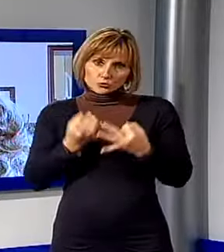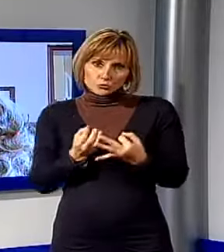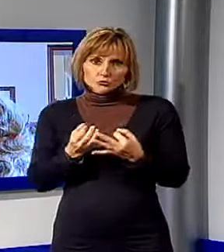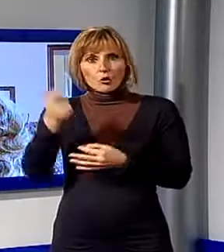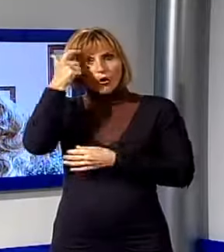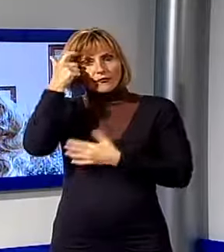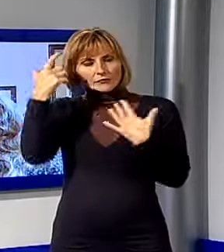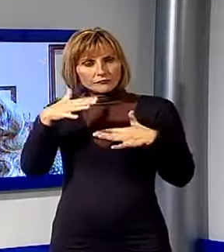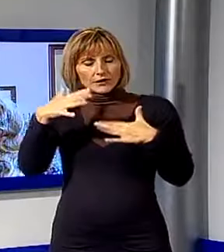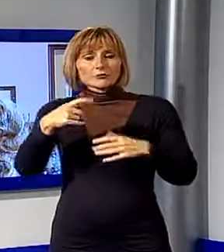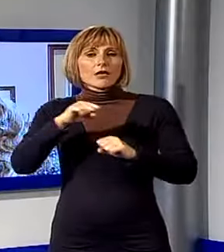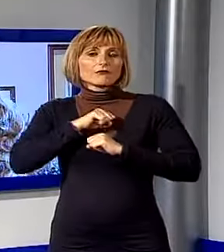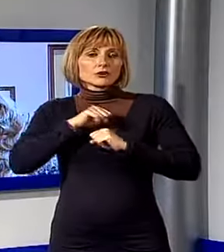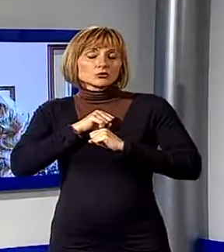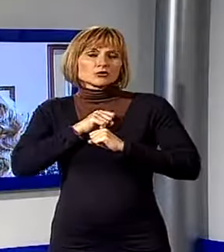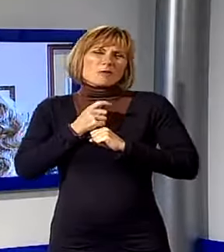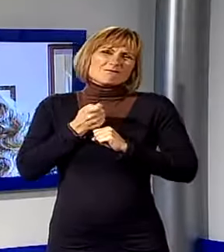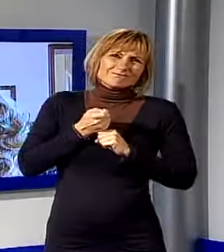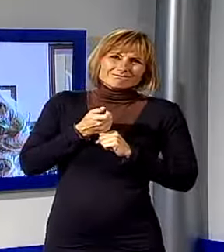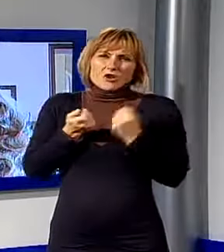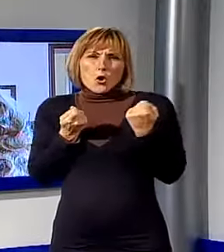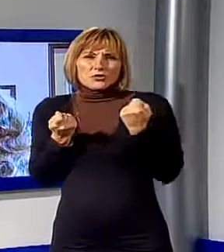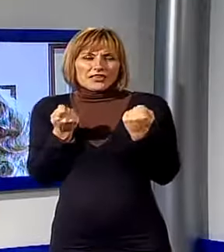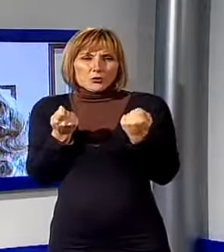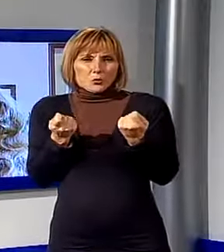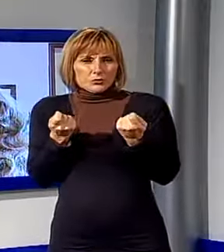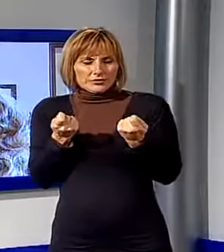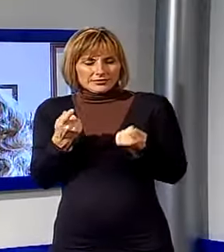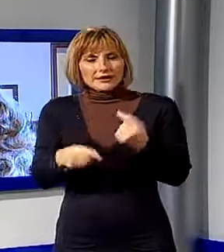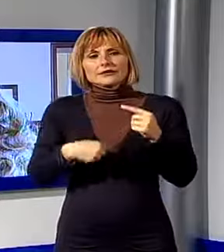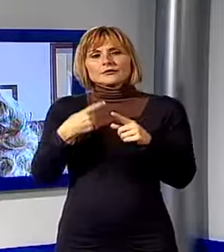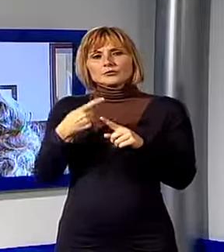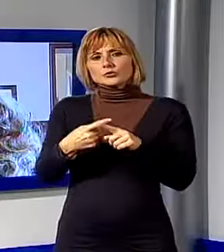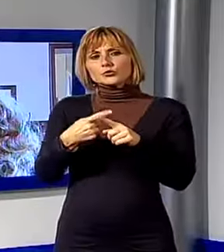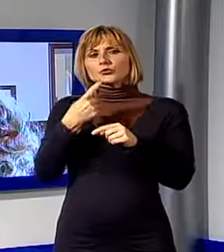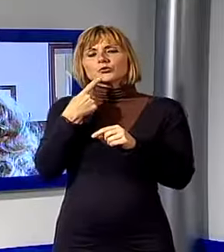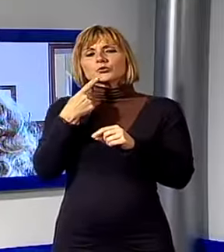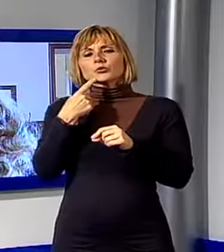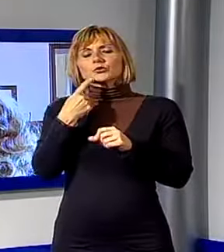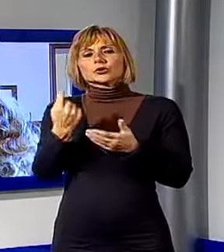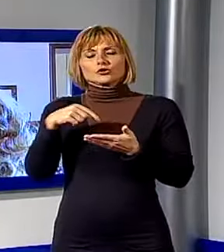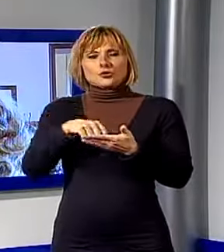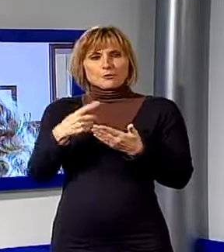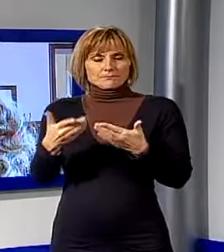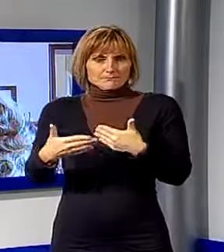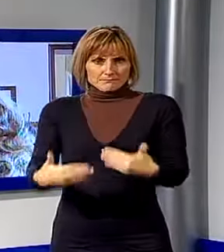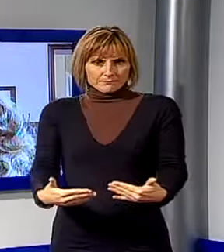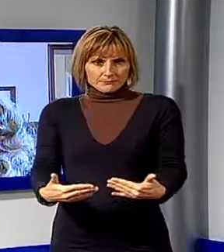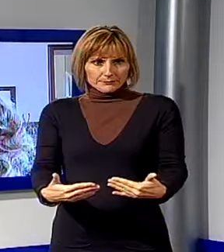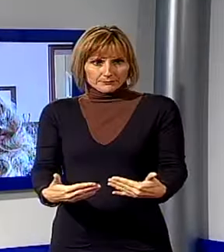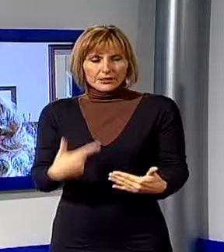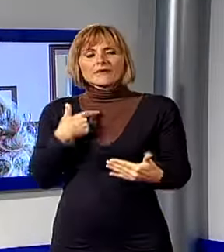ma la fiducia rimane contenuta e le riforme, anche se non daranno dei ritorni a breve, comunque potessero